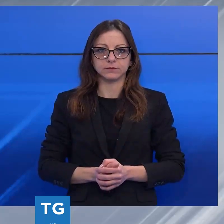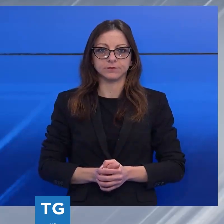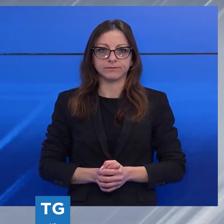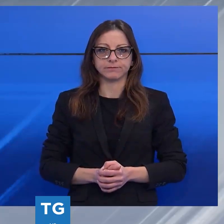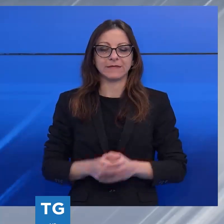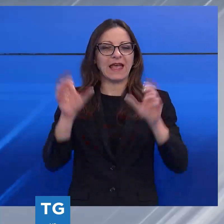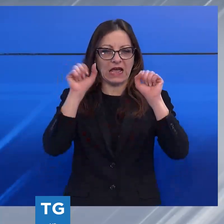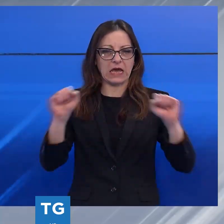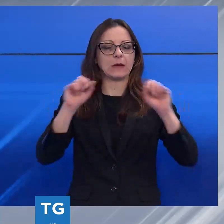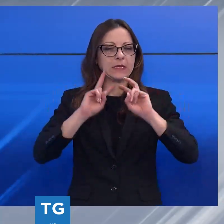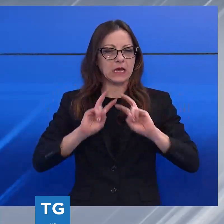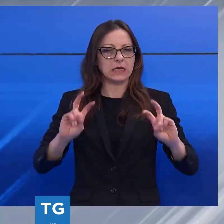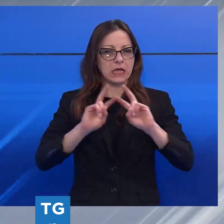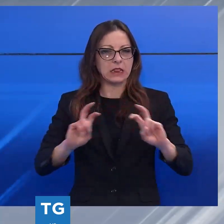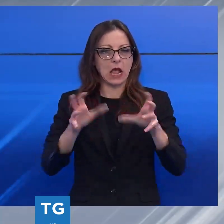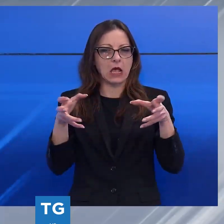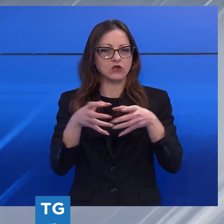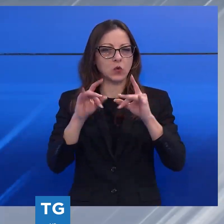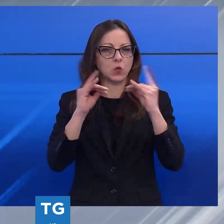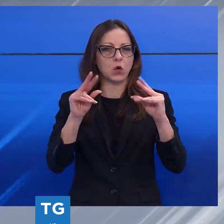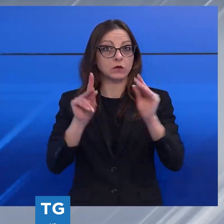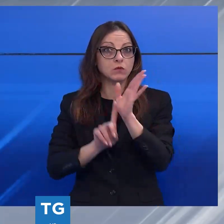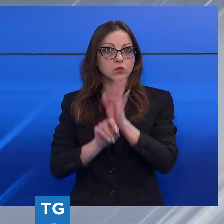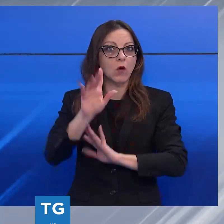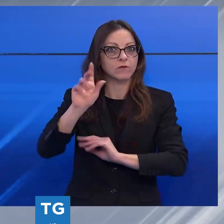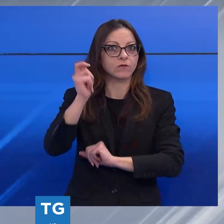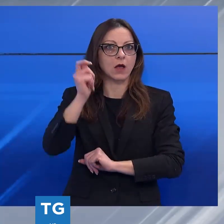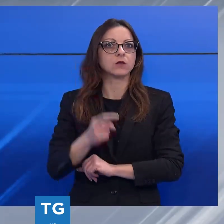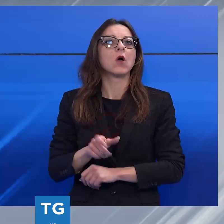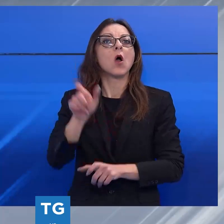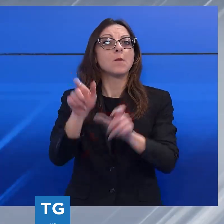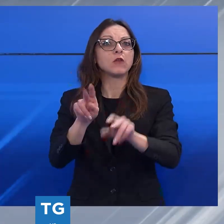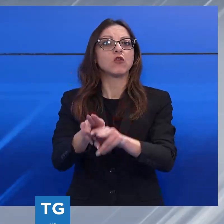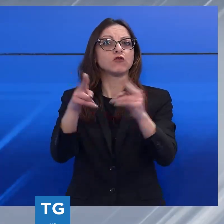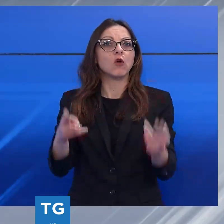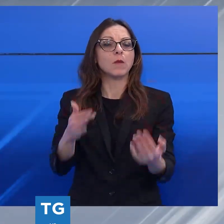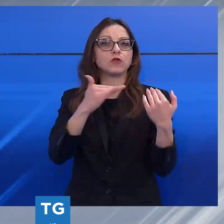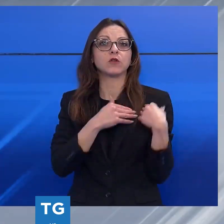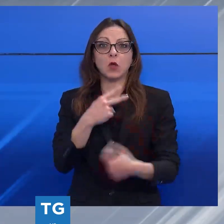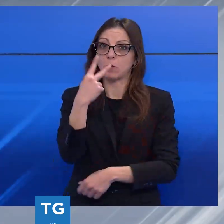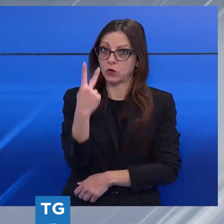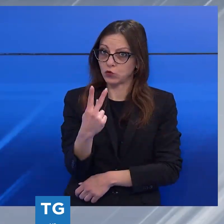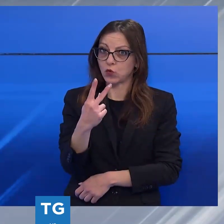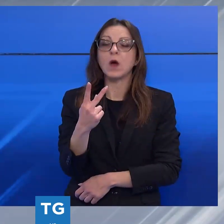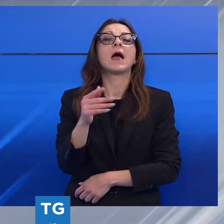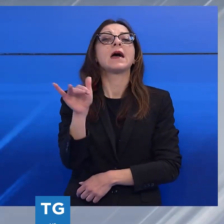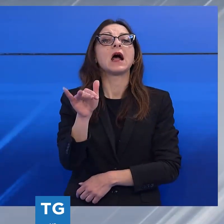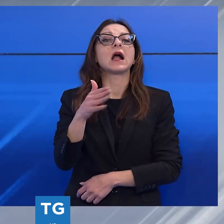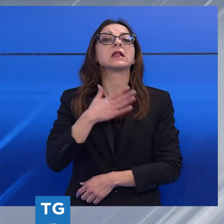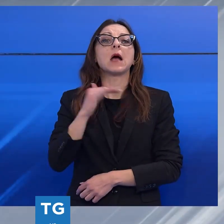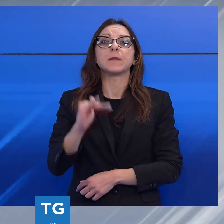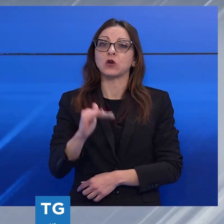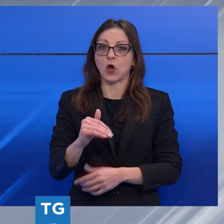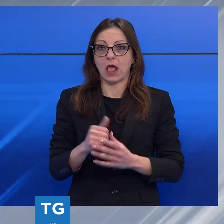carabinieri del nucleo operativo di Castelnuovo hanno portato a trovare i presunti autori, risultati sorprendentemente due minorenni. Un